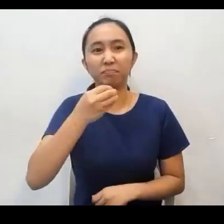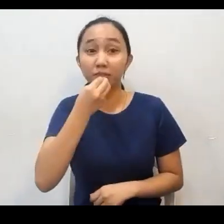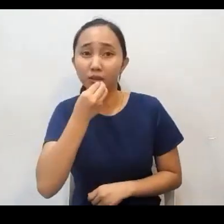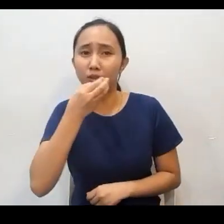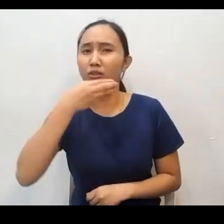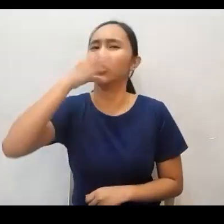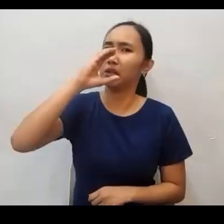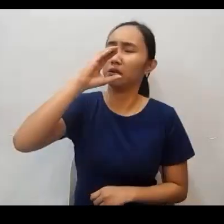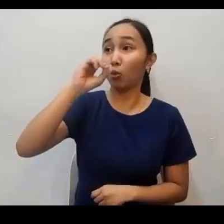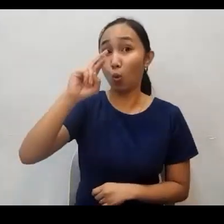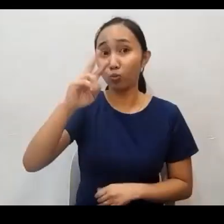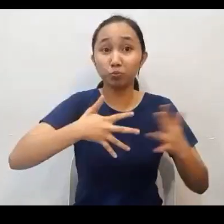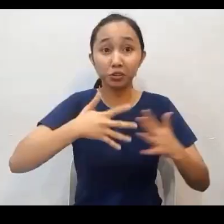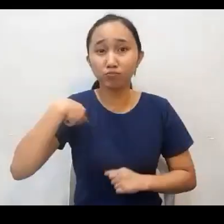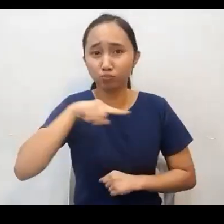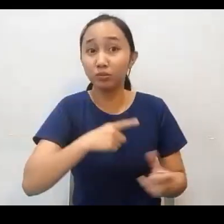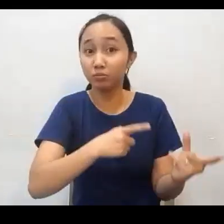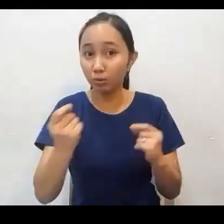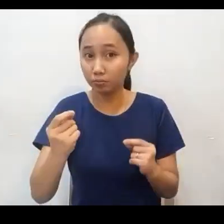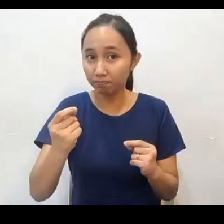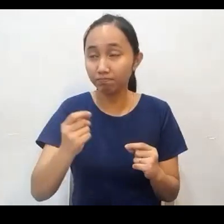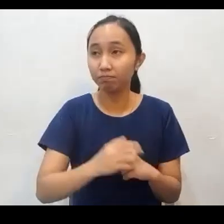whatever you do to all the